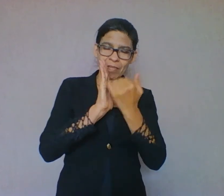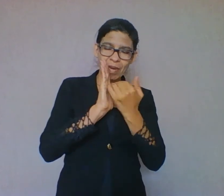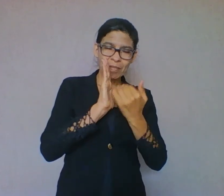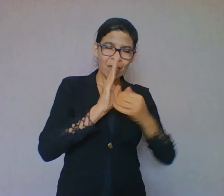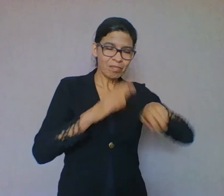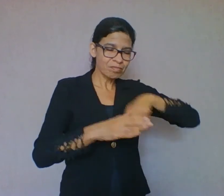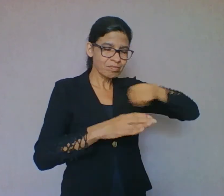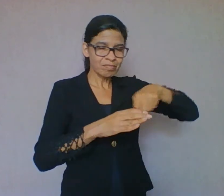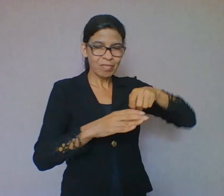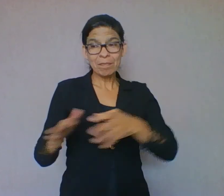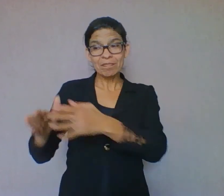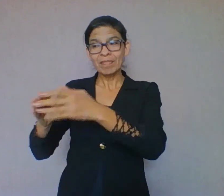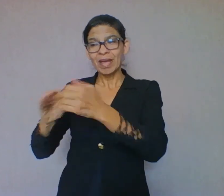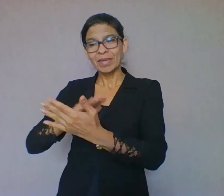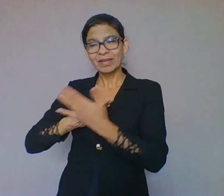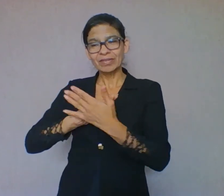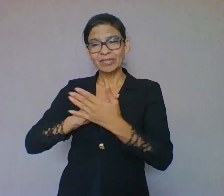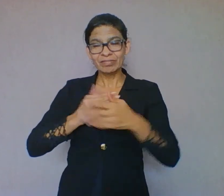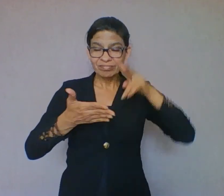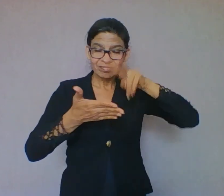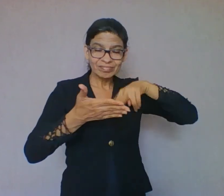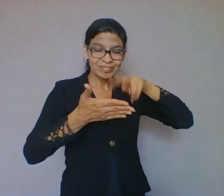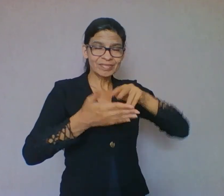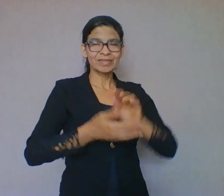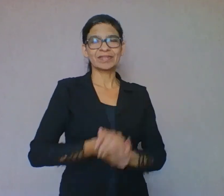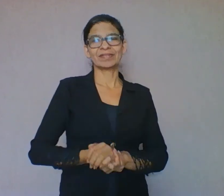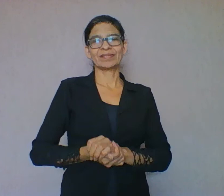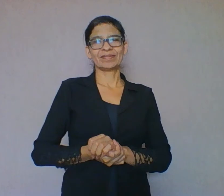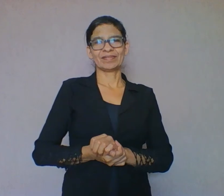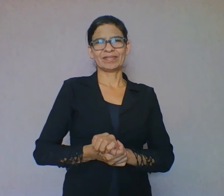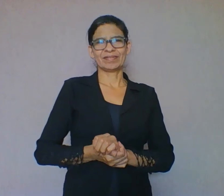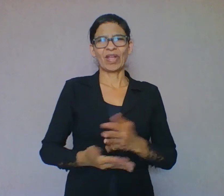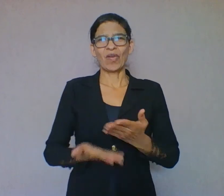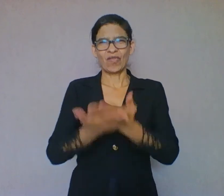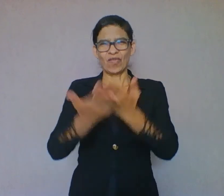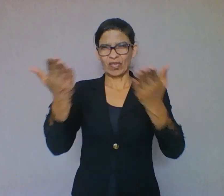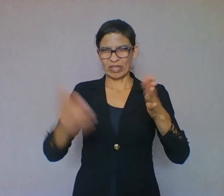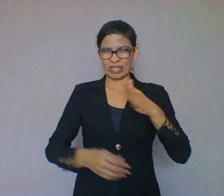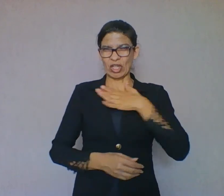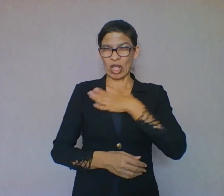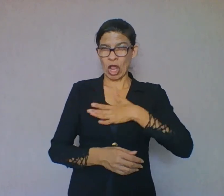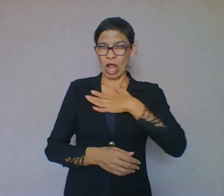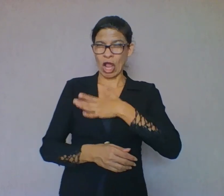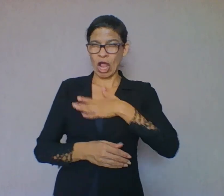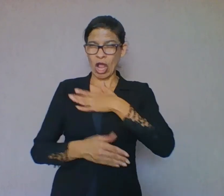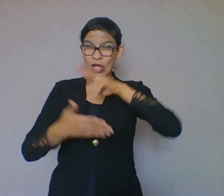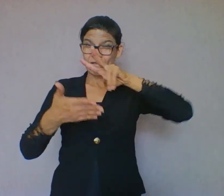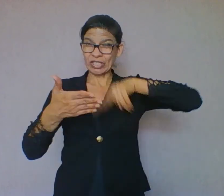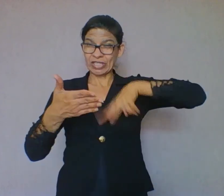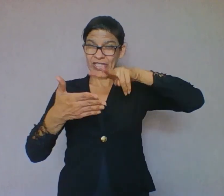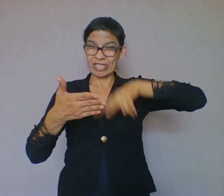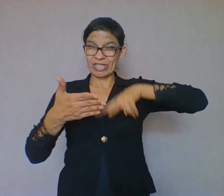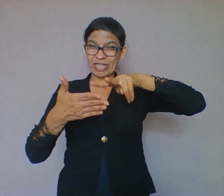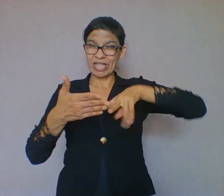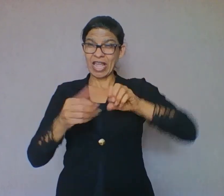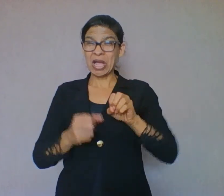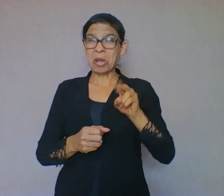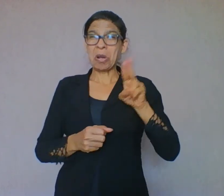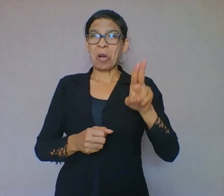de vocês. Será que vocês gostam de ler ou lêem apenas por obrigação? Nós estamos no primeiro trimestre de 2017.